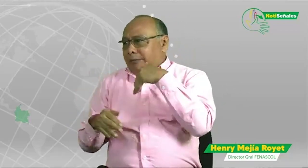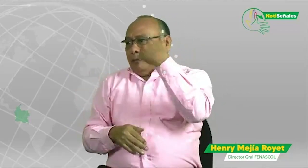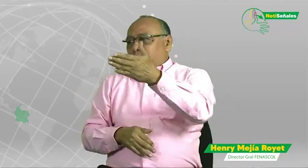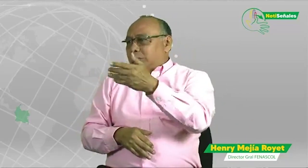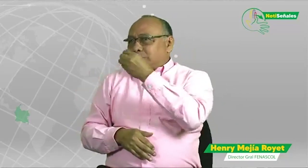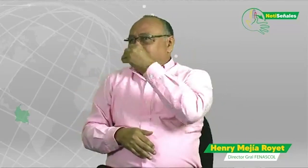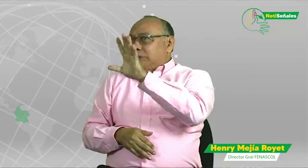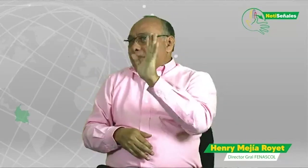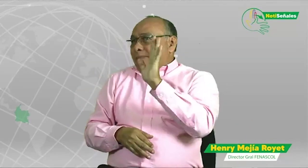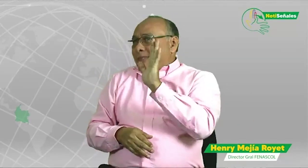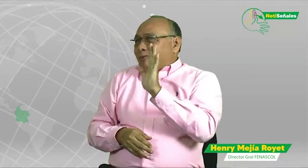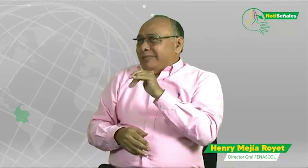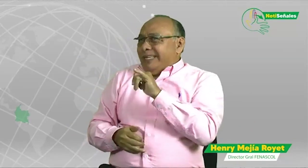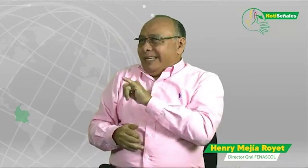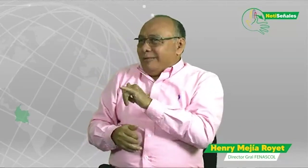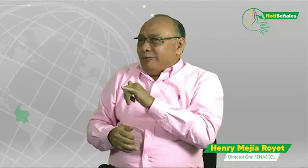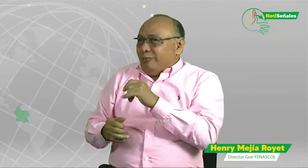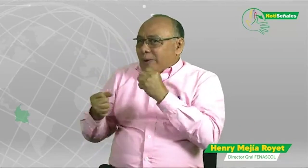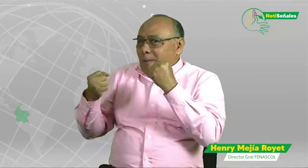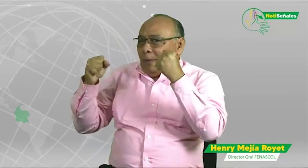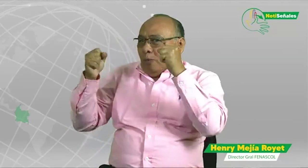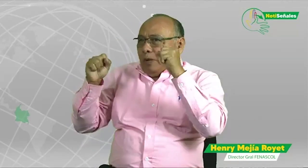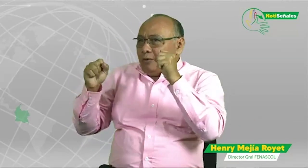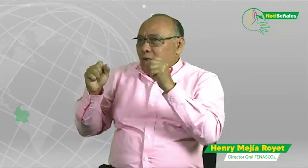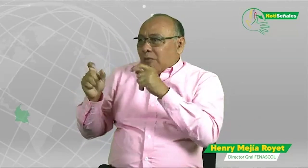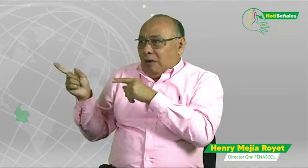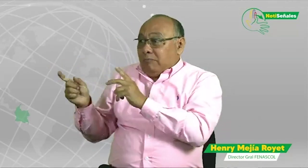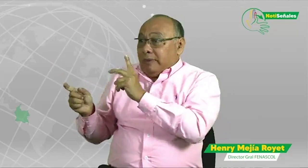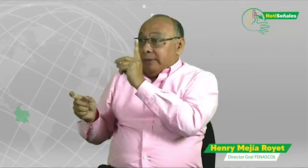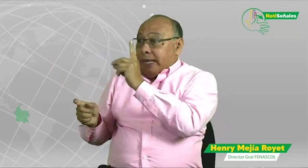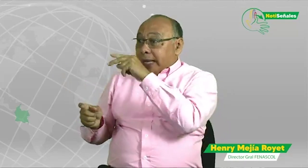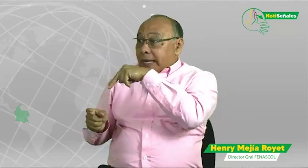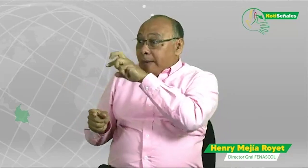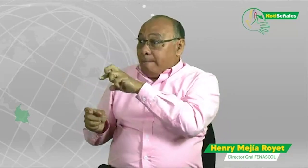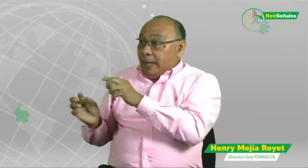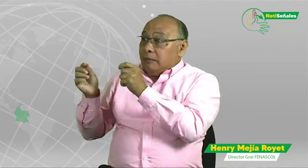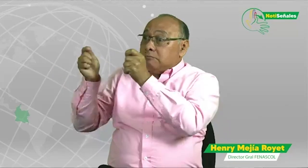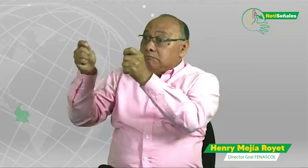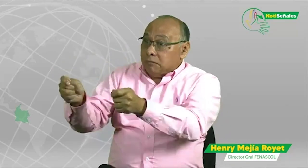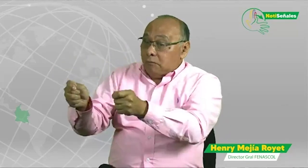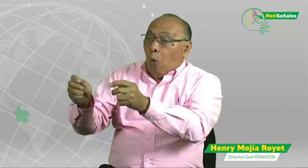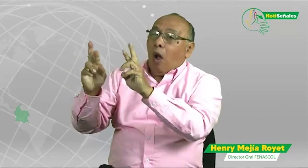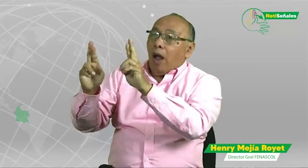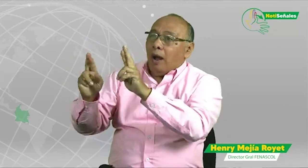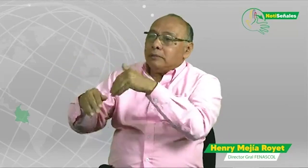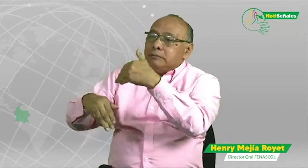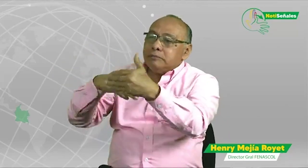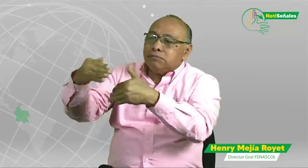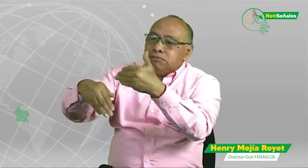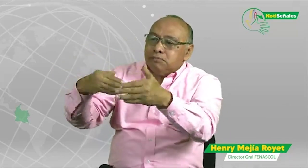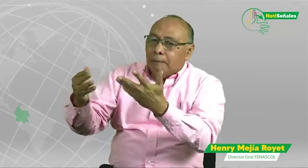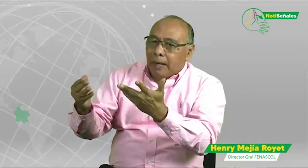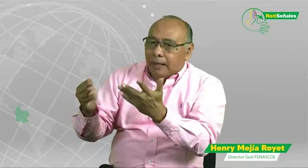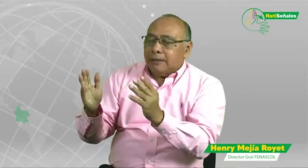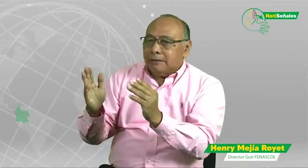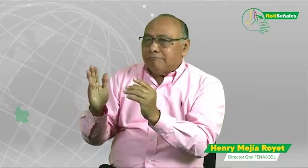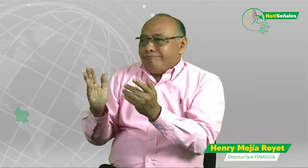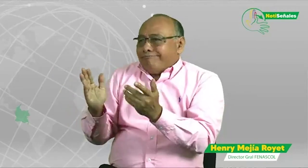que no vaya ligado a la legislación porque si no pues no va a servir para nada. Cuando tú hablas acerca de que se le entregue al DNP pues